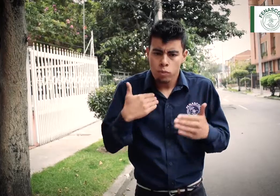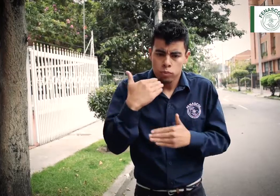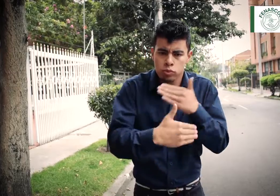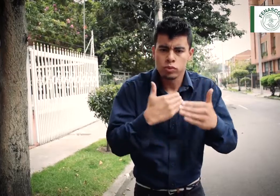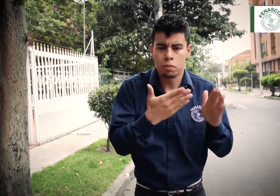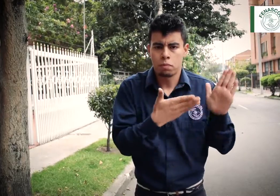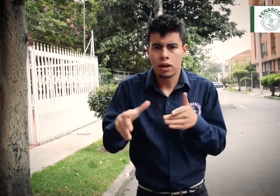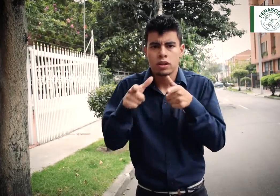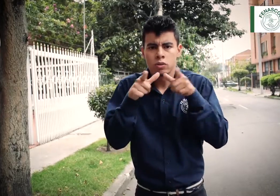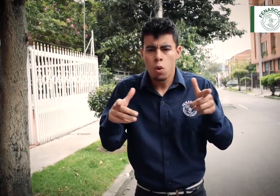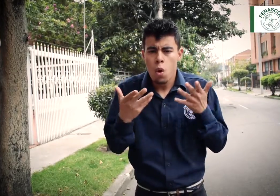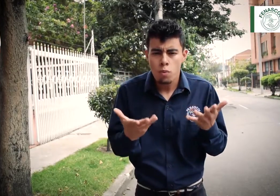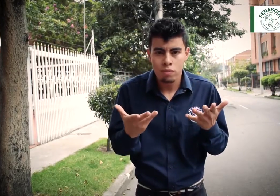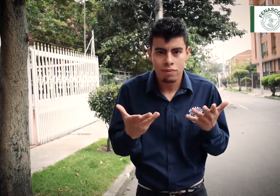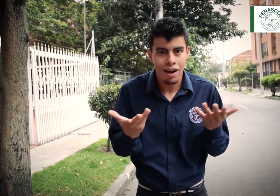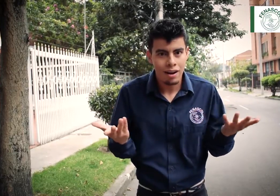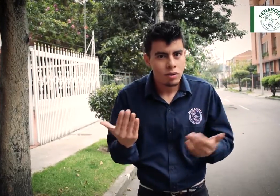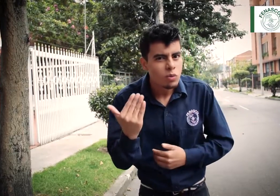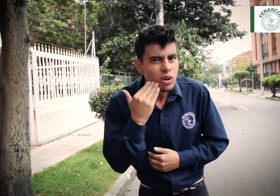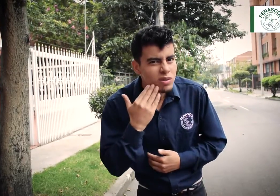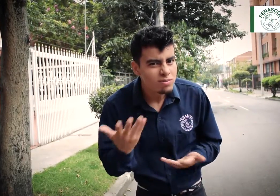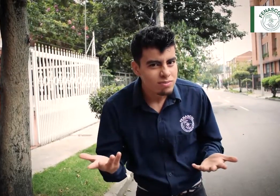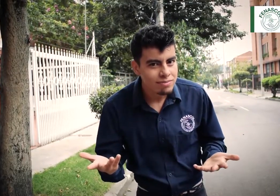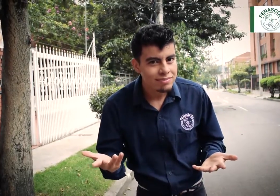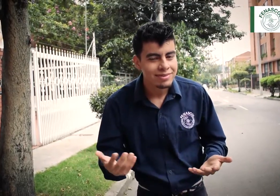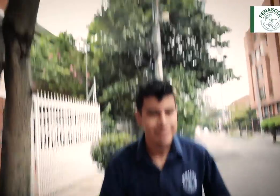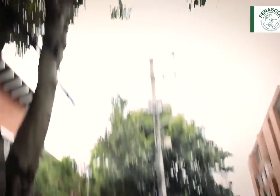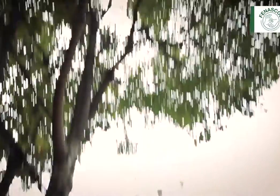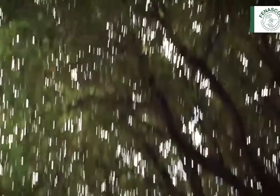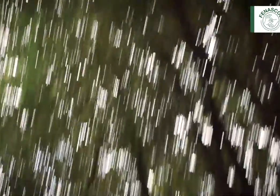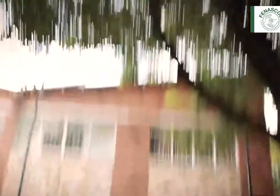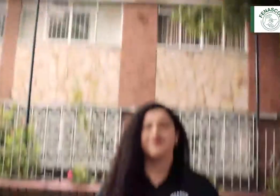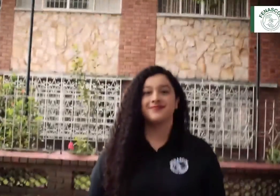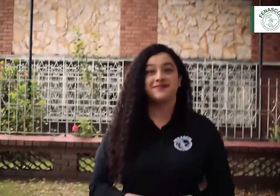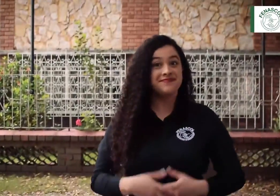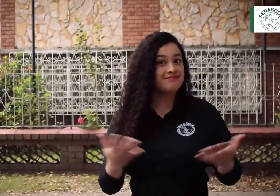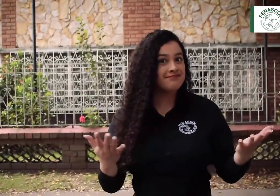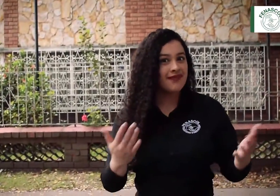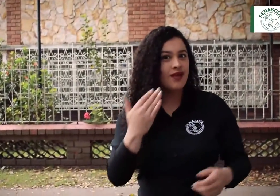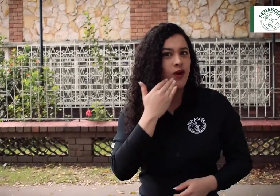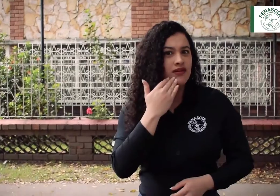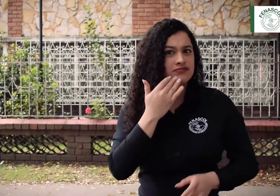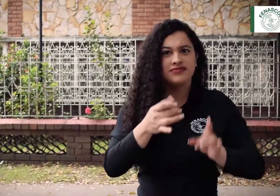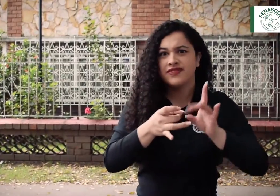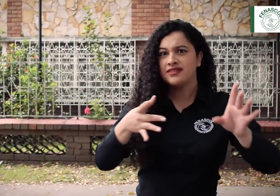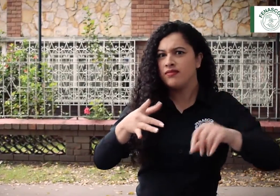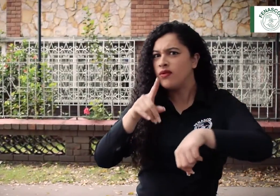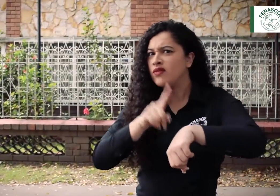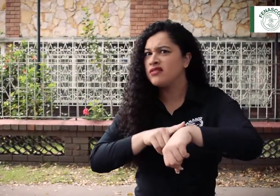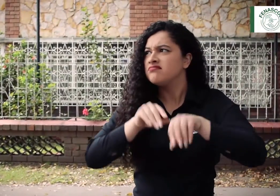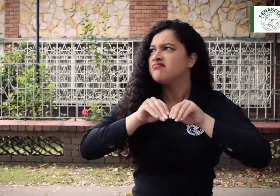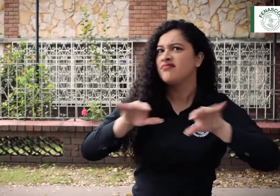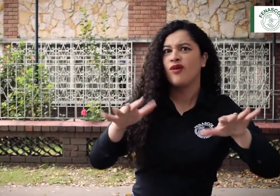planeación lingüística en Colombia. ¿Esto cuándo será? La fecha, hora y lugar de transmisión será